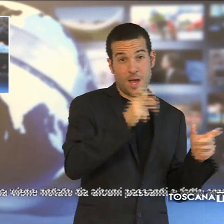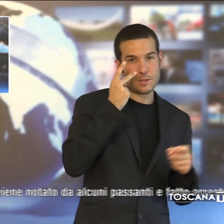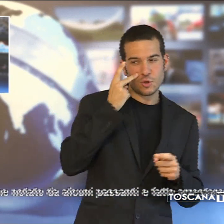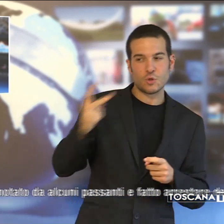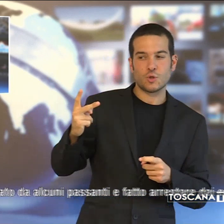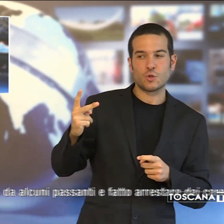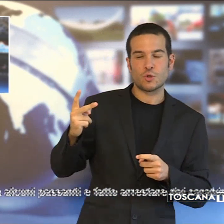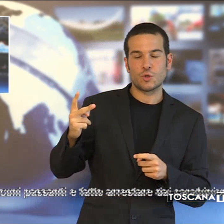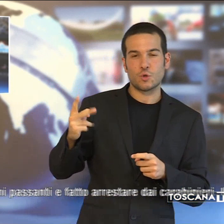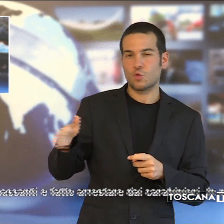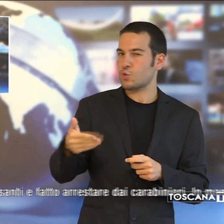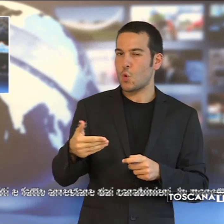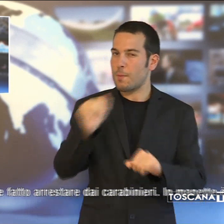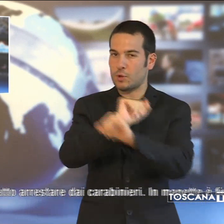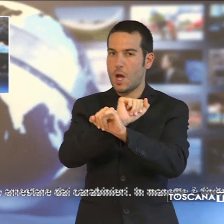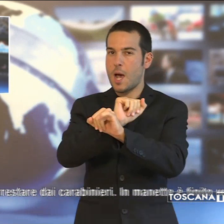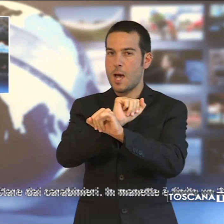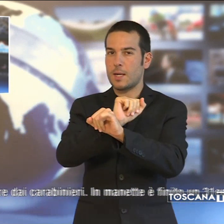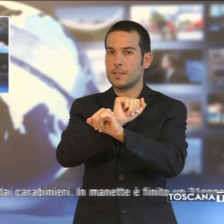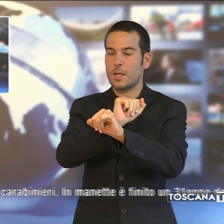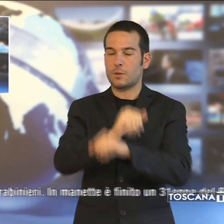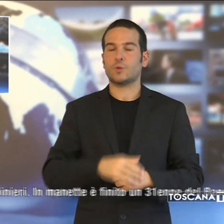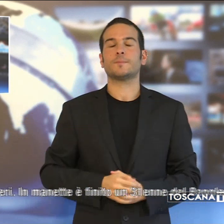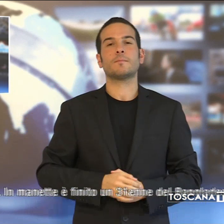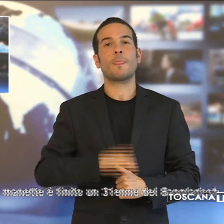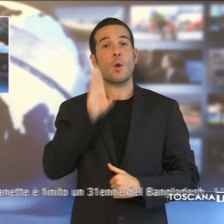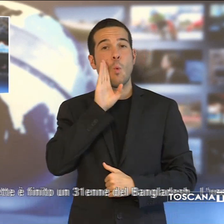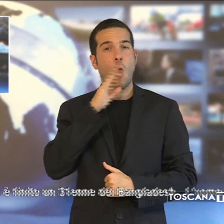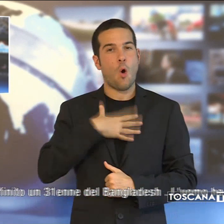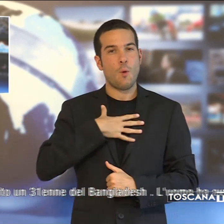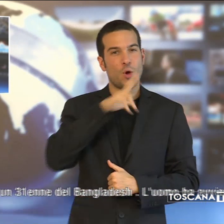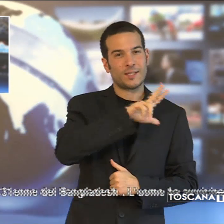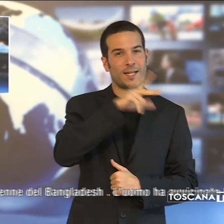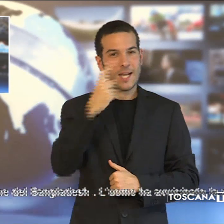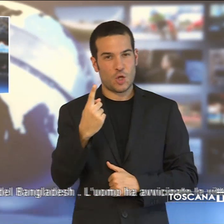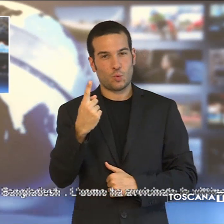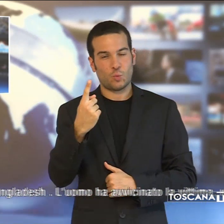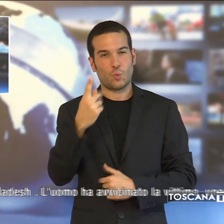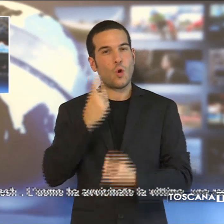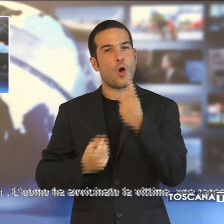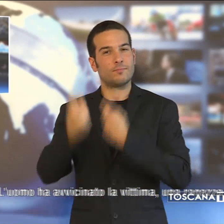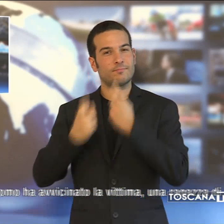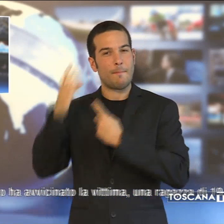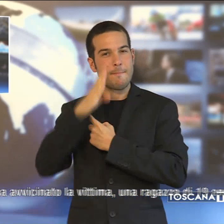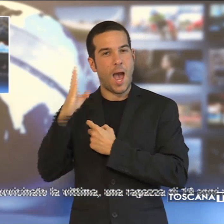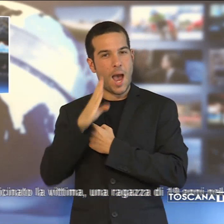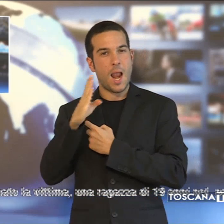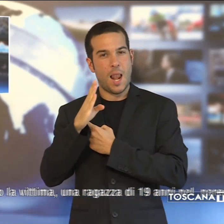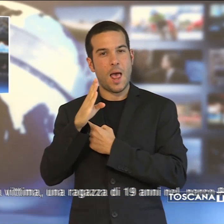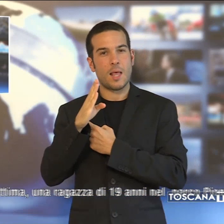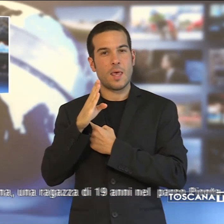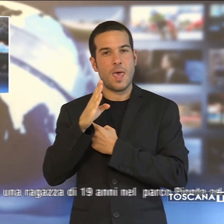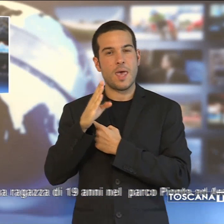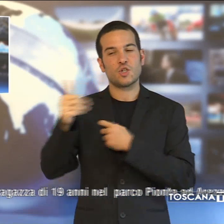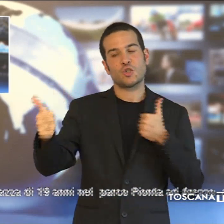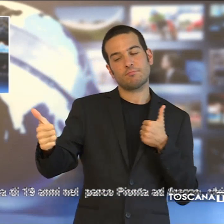dai carabinieri. In manette è finito un 31enne di Bangladesh. L'uomo ha avvicinato